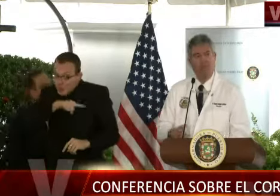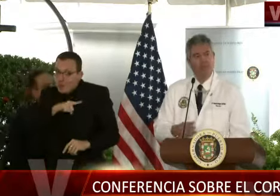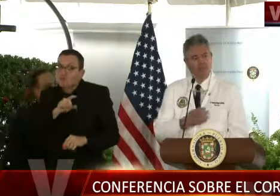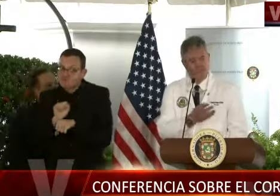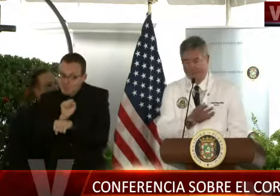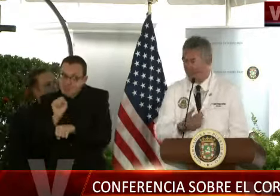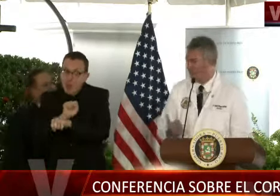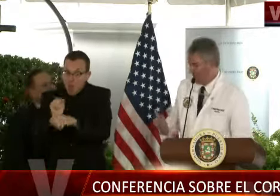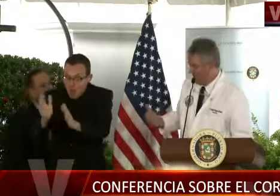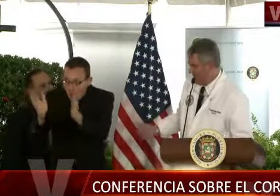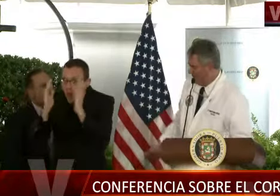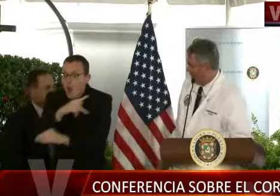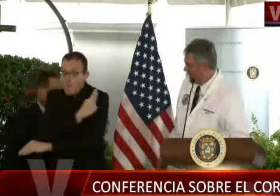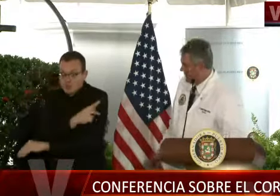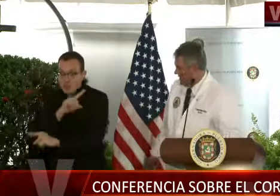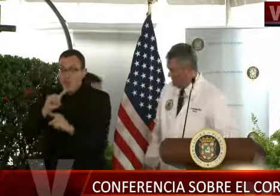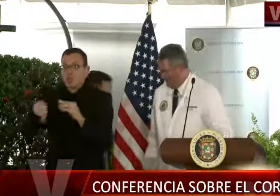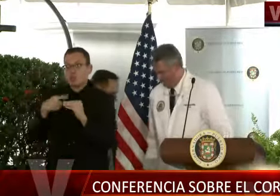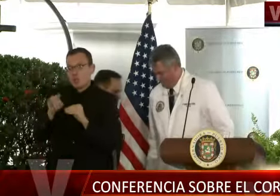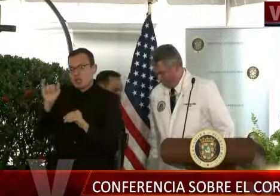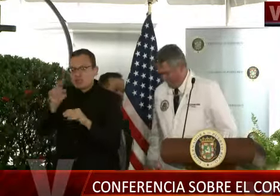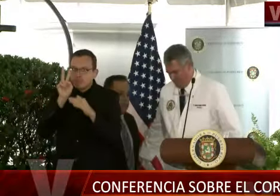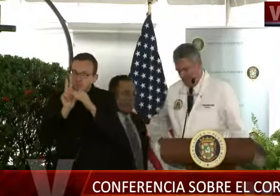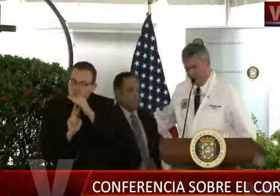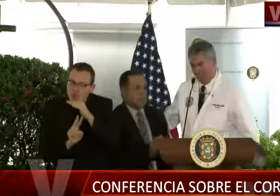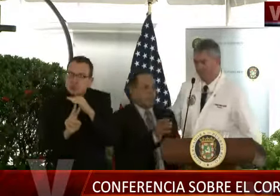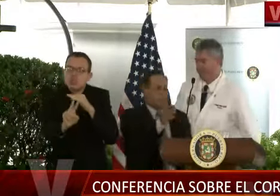en términos de esa pregunta, pues, aquí tenemos.